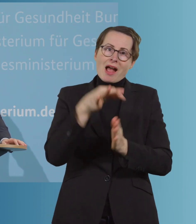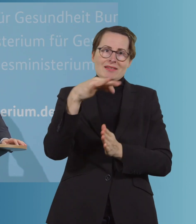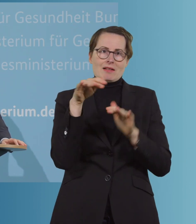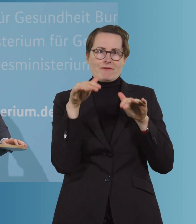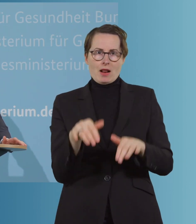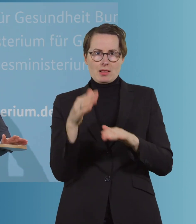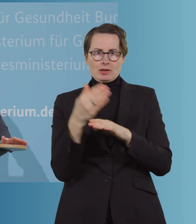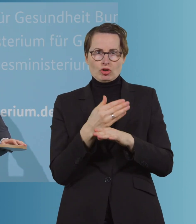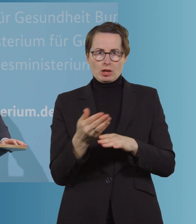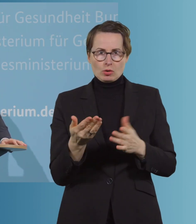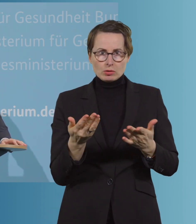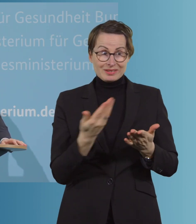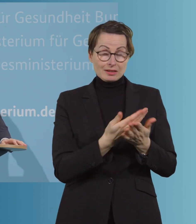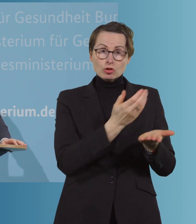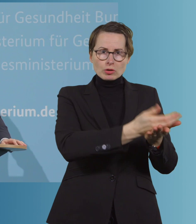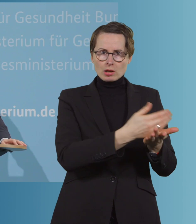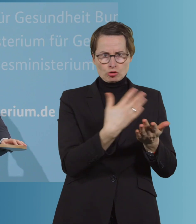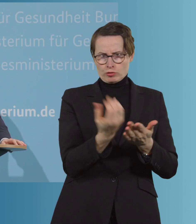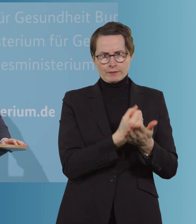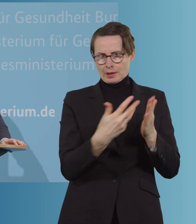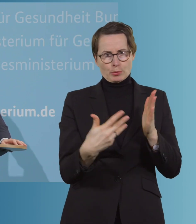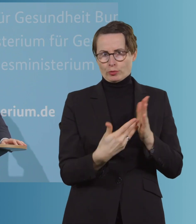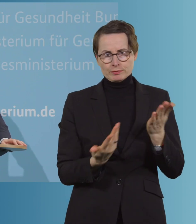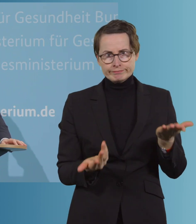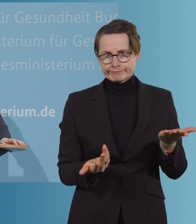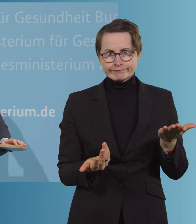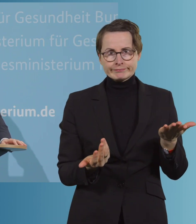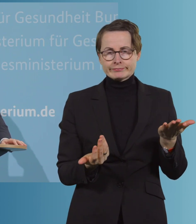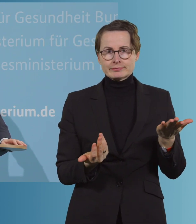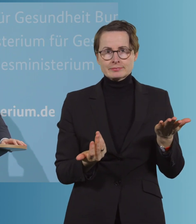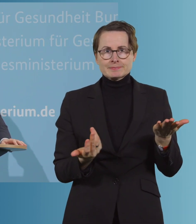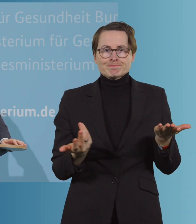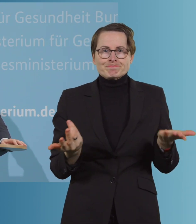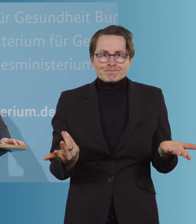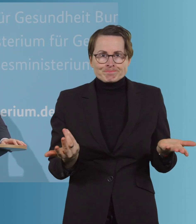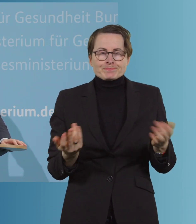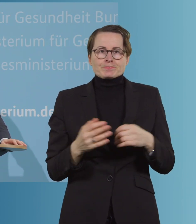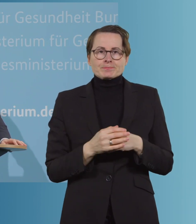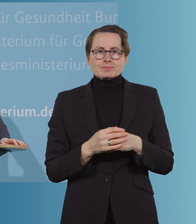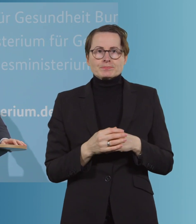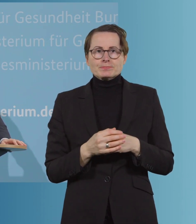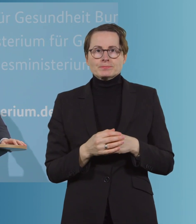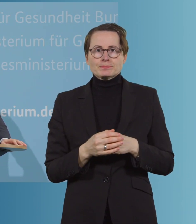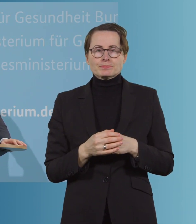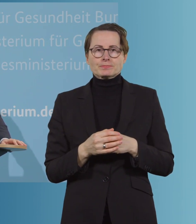dann werden das diese Stellen nicht leisten können. Also der Umstand, dass man sozusagen in einer